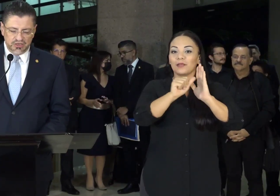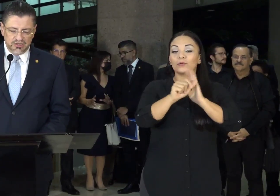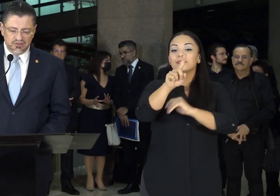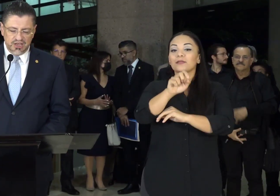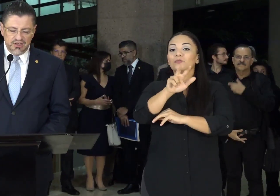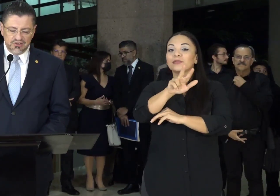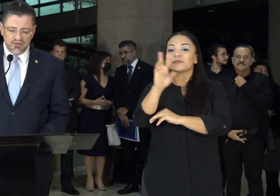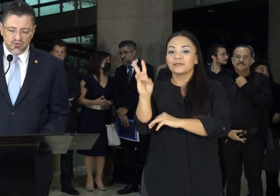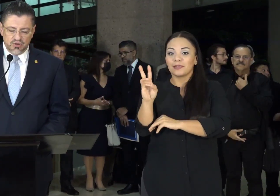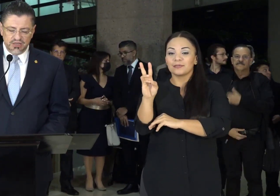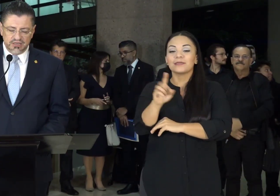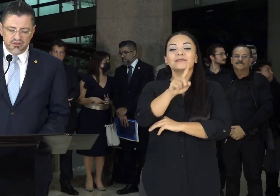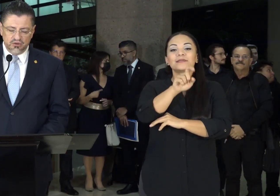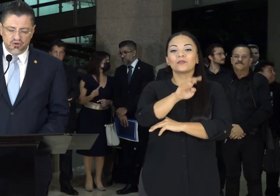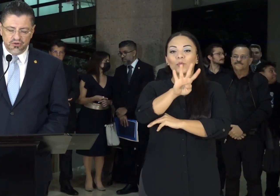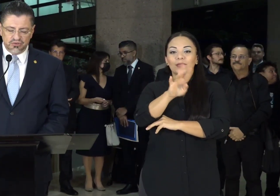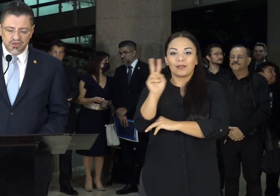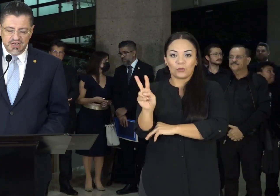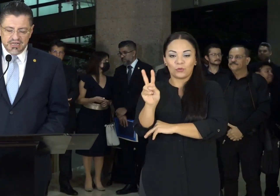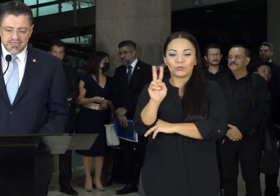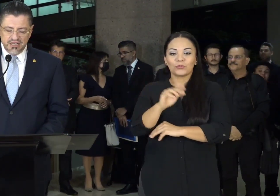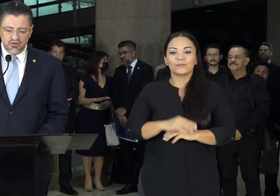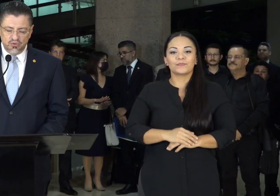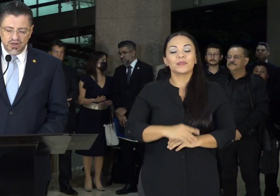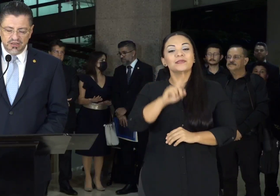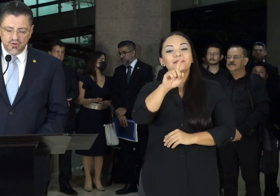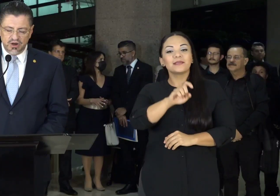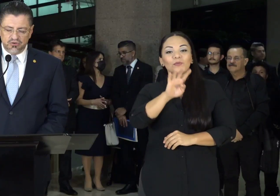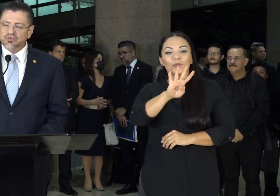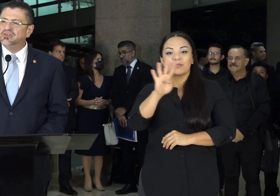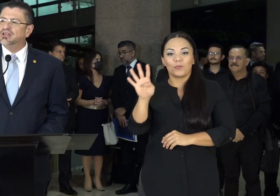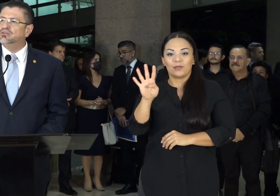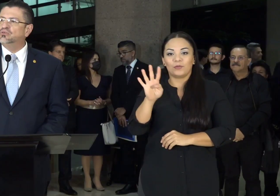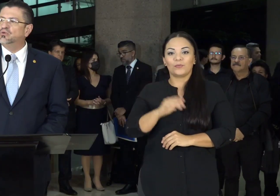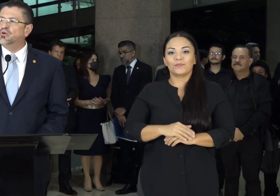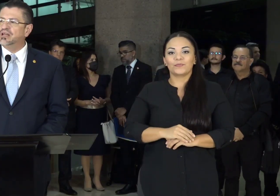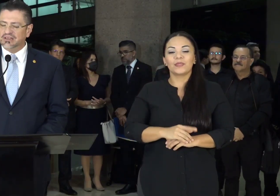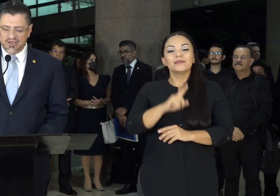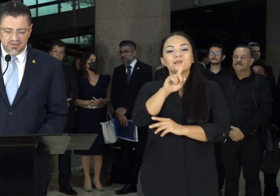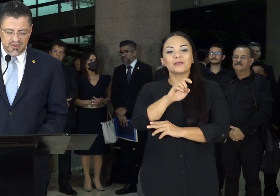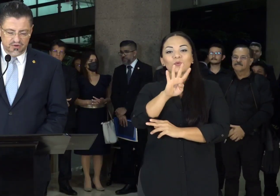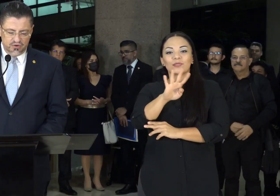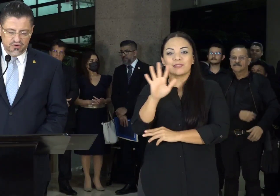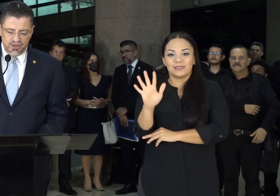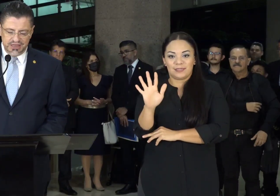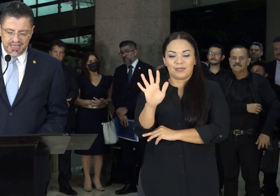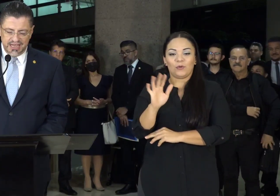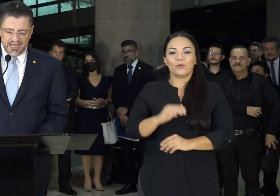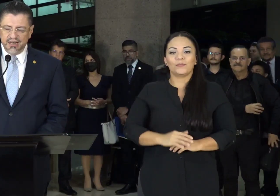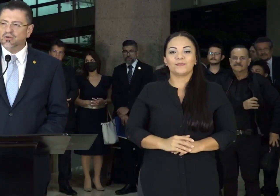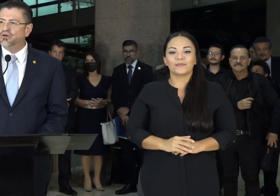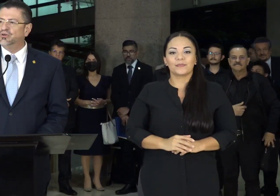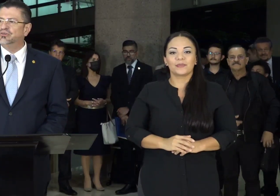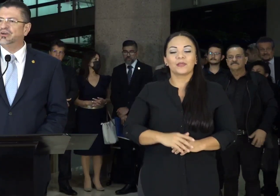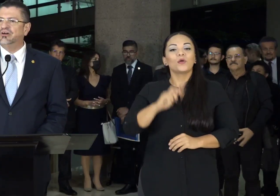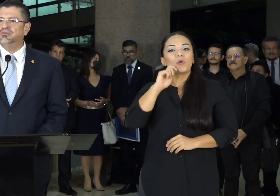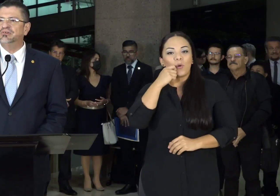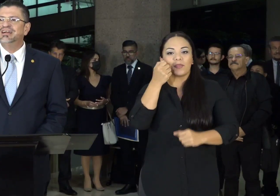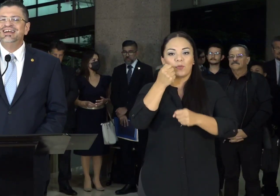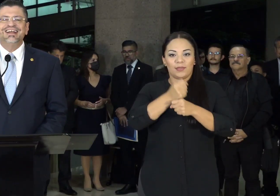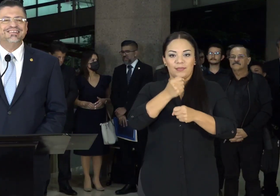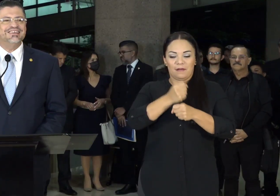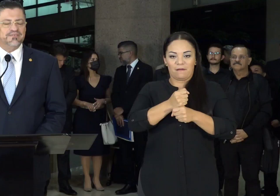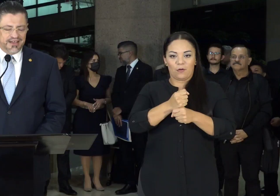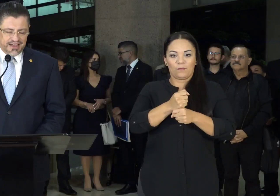136, 142, 144 y 145 del Código de